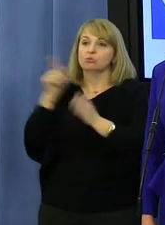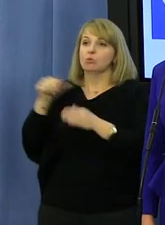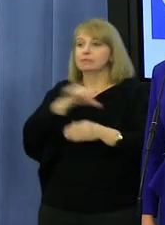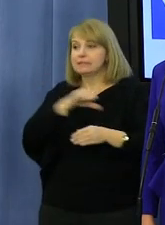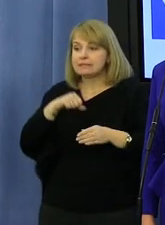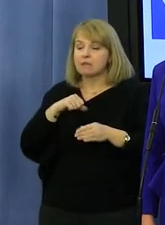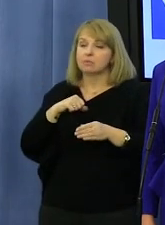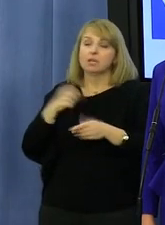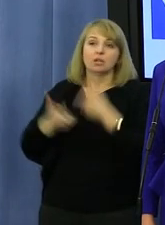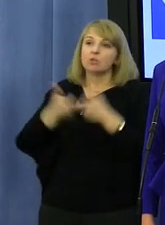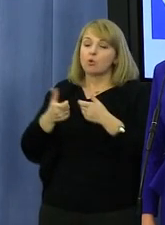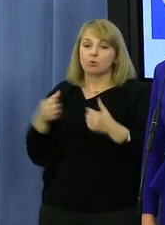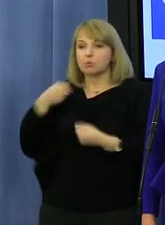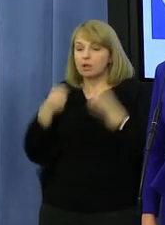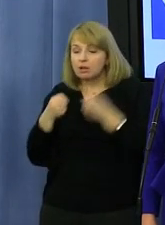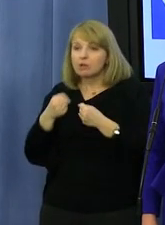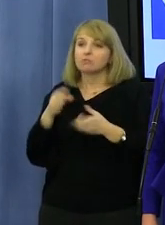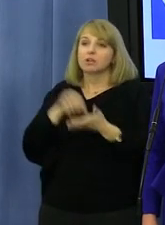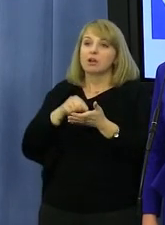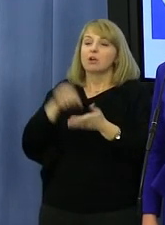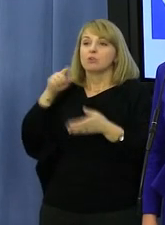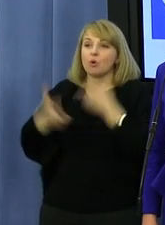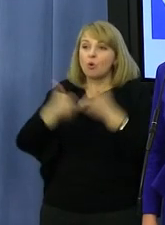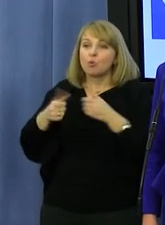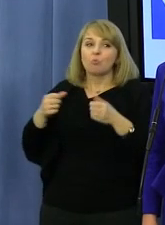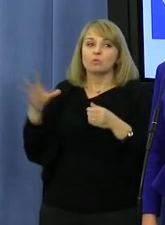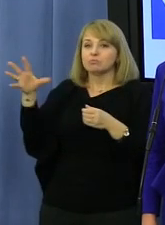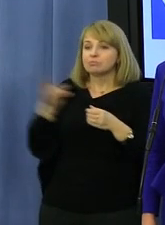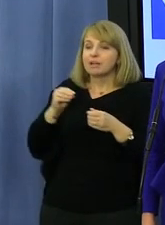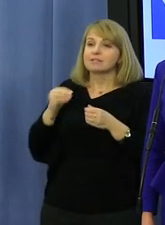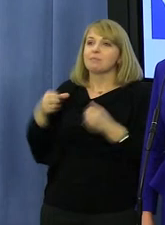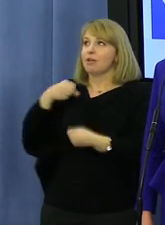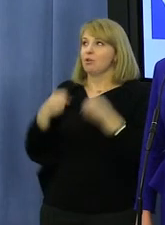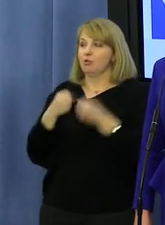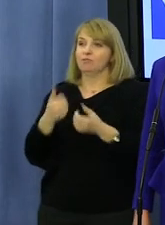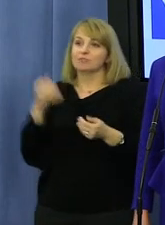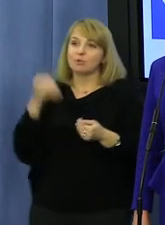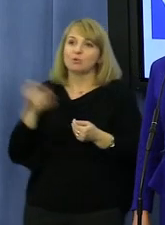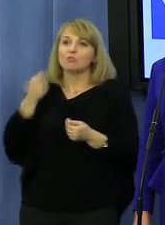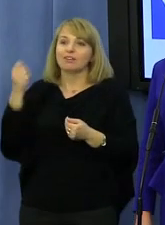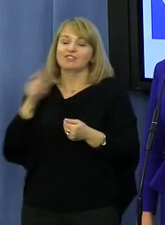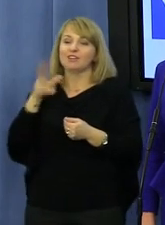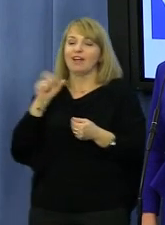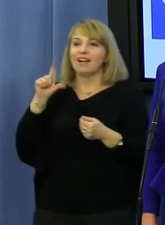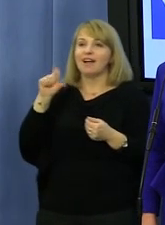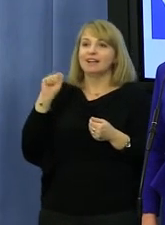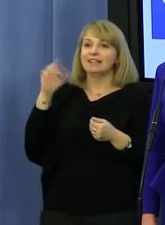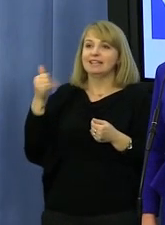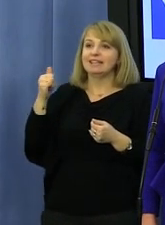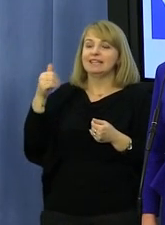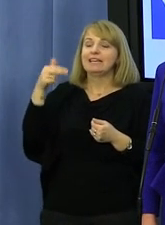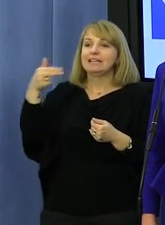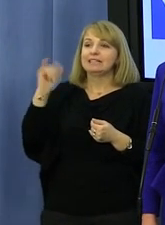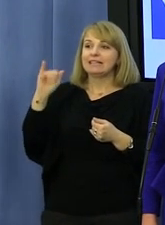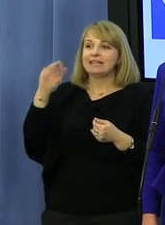w Polsce. Niech jeździ do Kaliningradu, ma tam blisko. Tam po prostu być może będzie miał możliwość się wyszaleć. A w Polsce